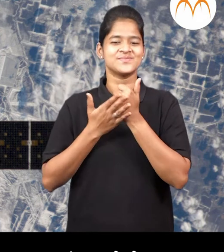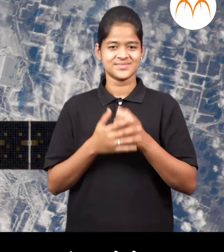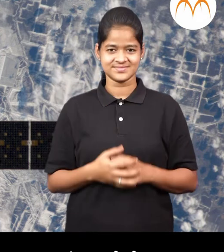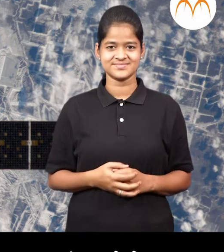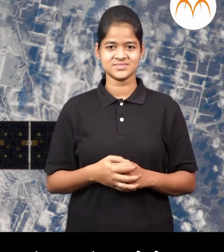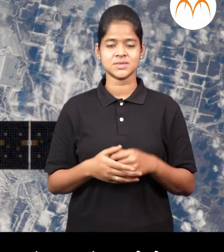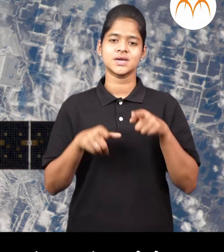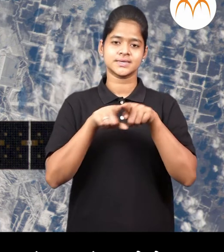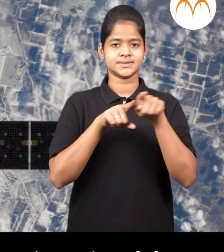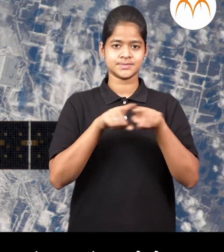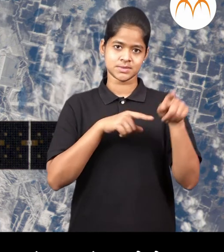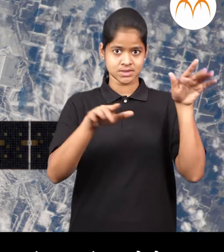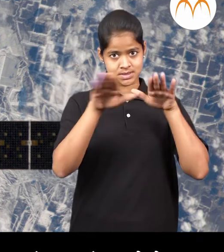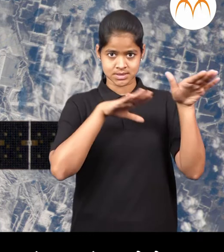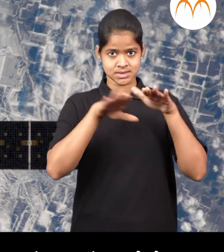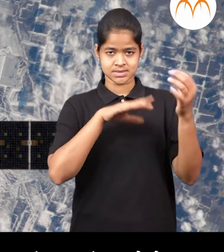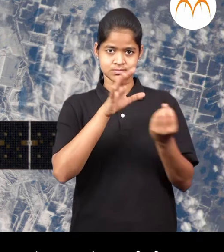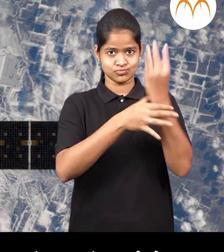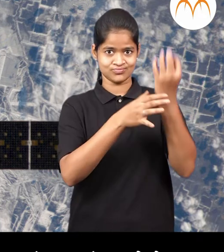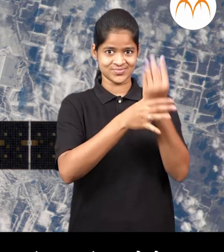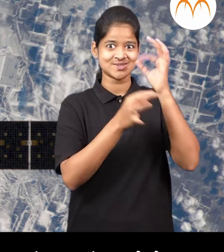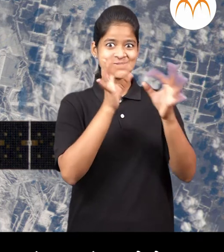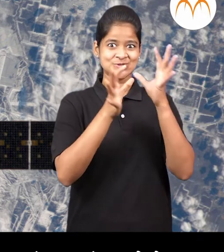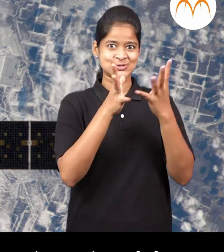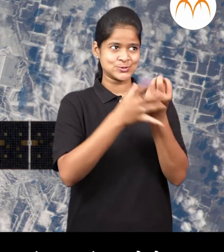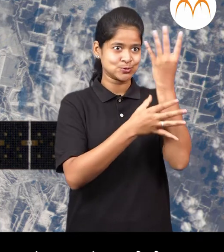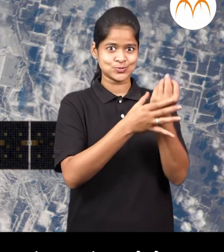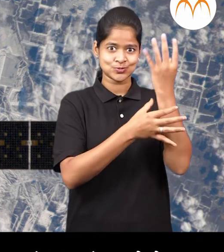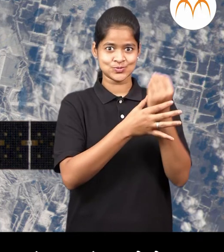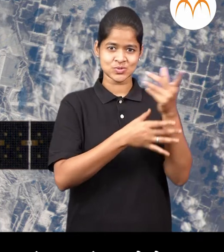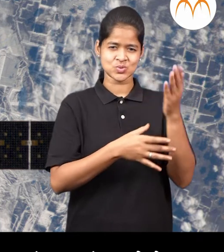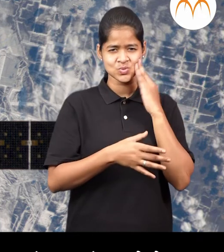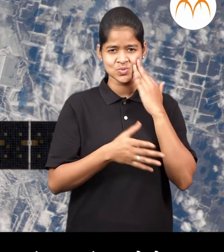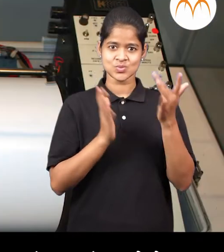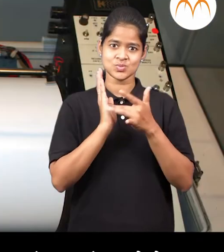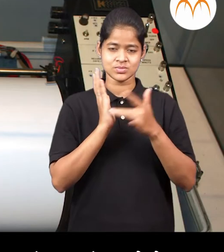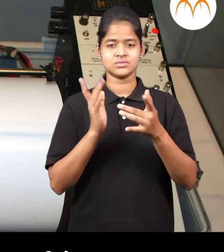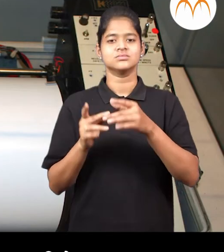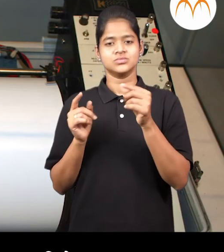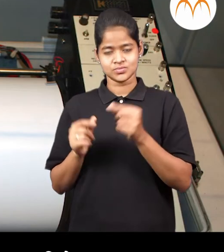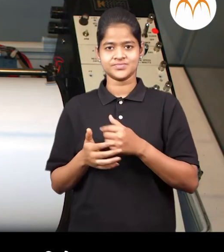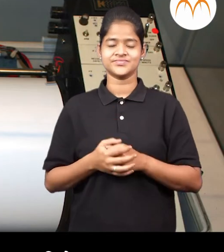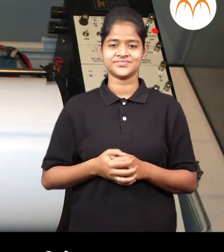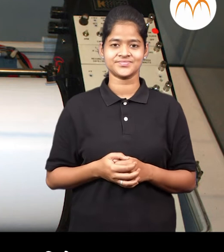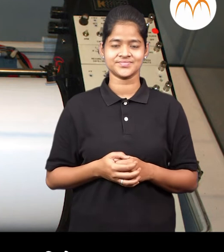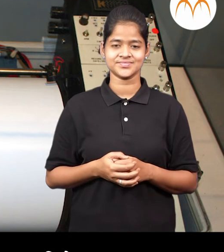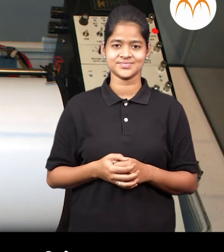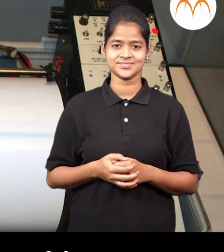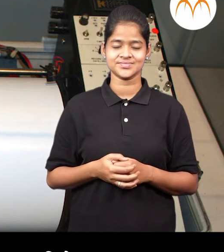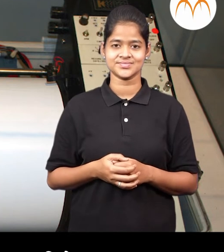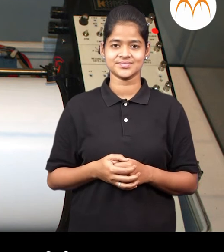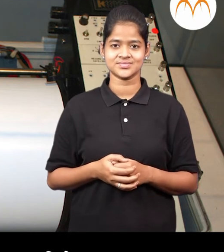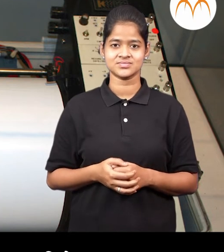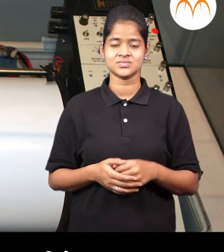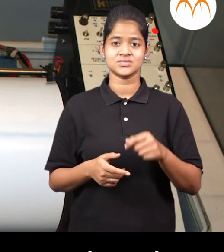उधारनार्थ, भुकम्पाचा ज्वाला मुखेचा अंदाज बानतायतो आपन त्याचा उपयोक केला